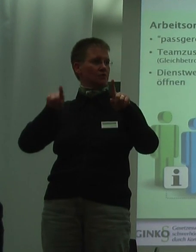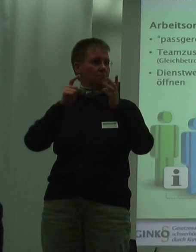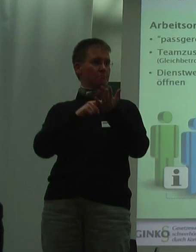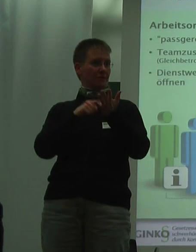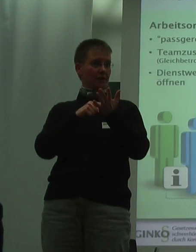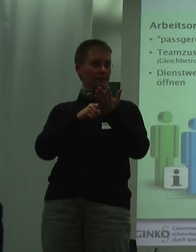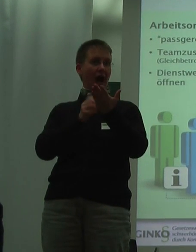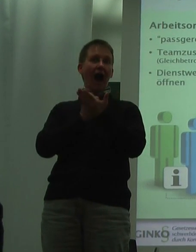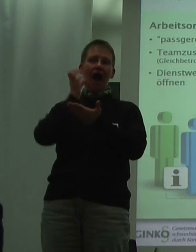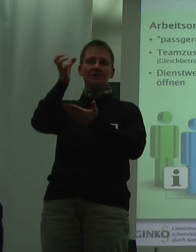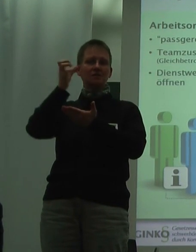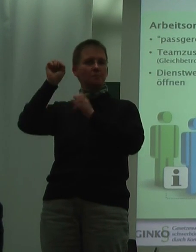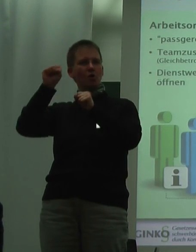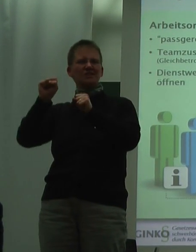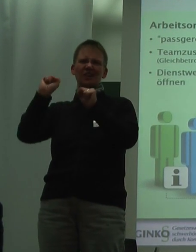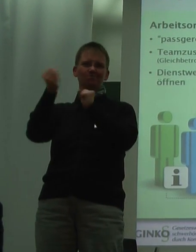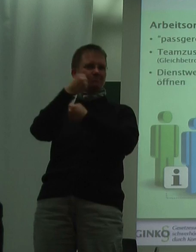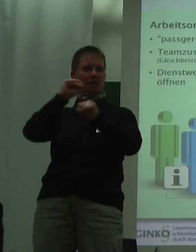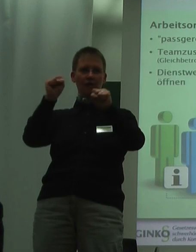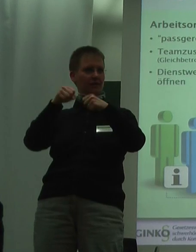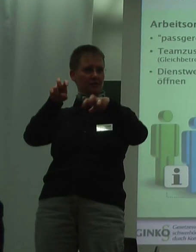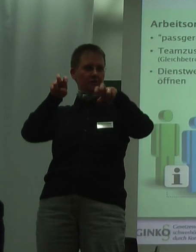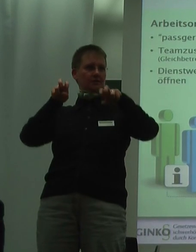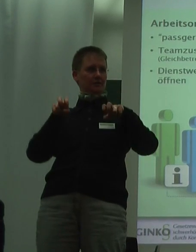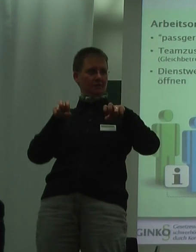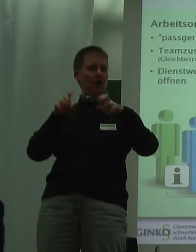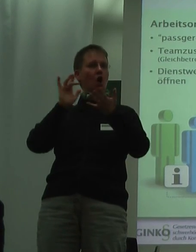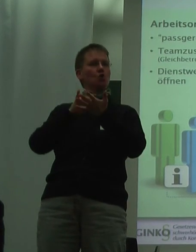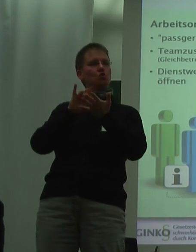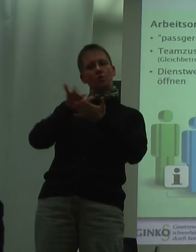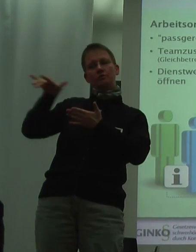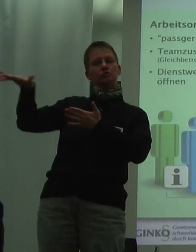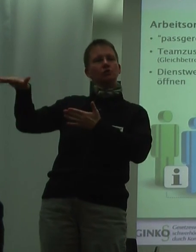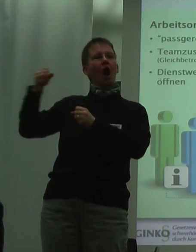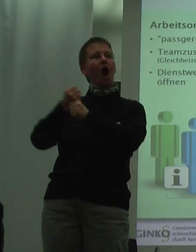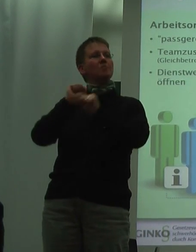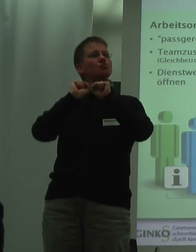Einsatzmöglichkeiten eingeschränkt aufgrund der vorgegebenen Arbeitsschutzanforderungen.